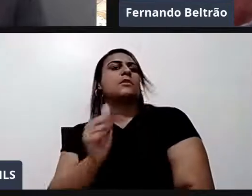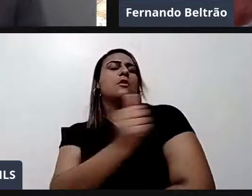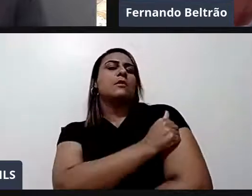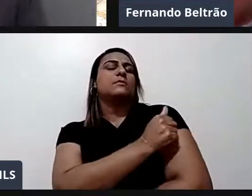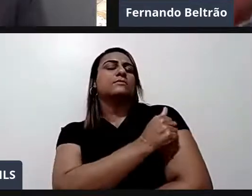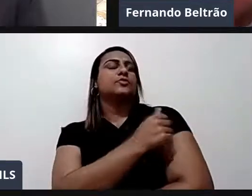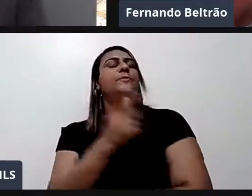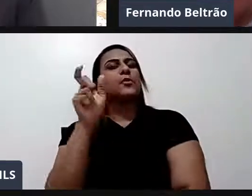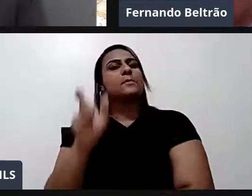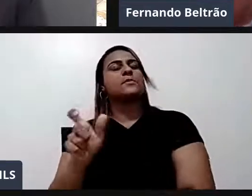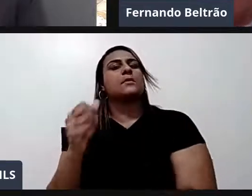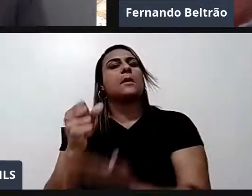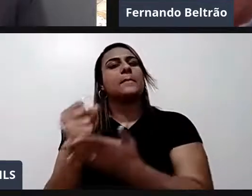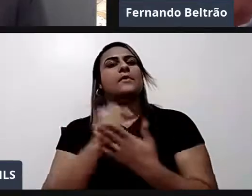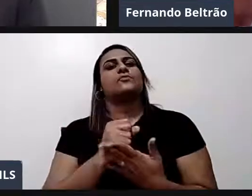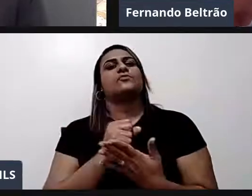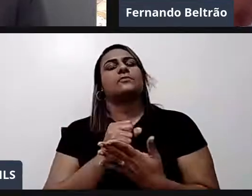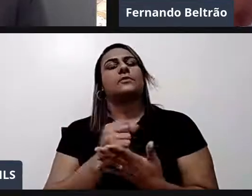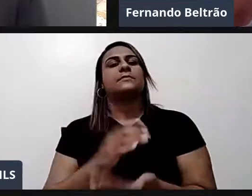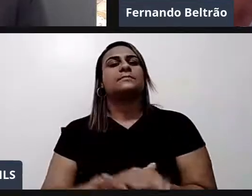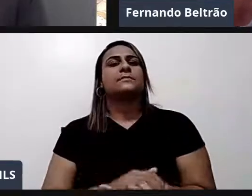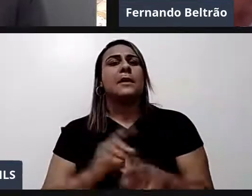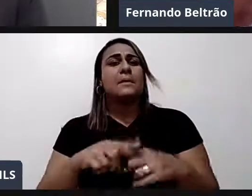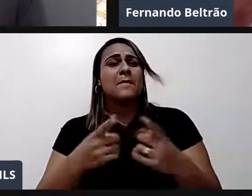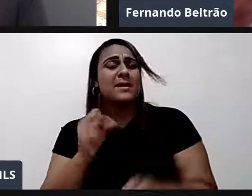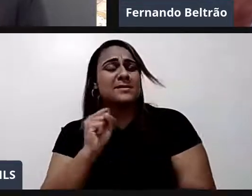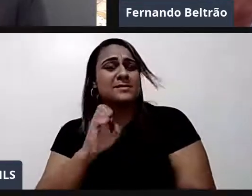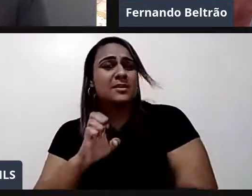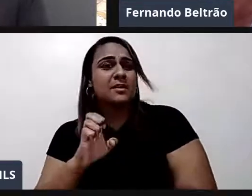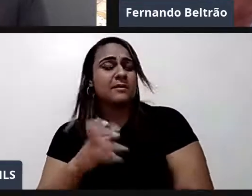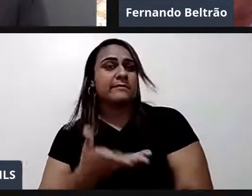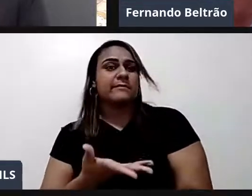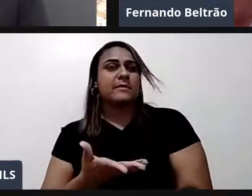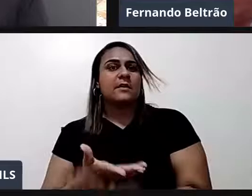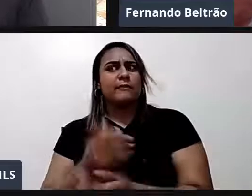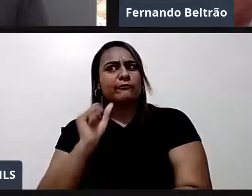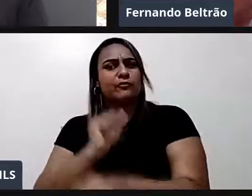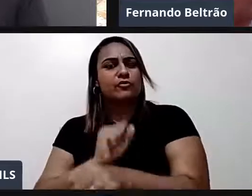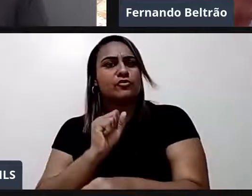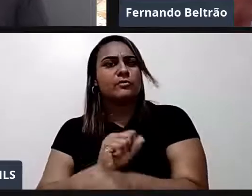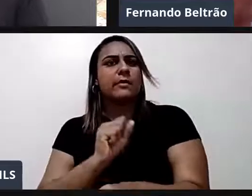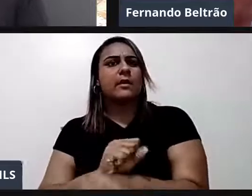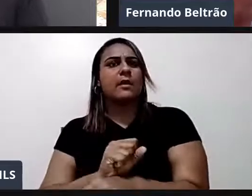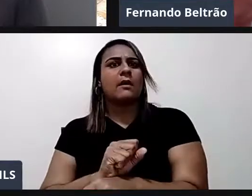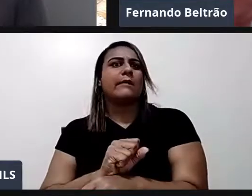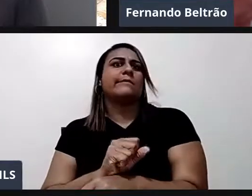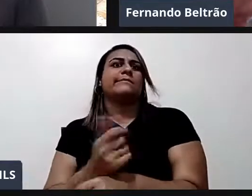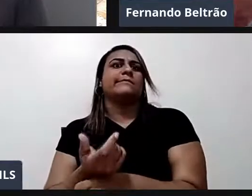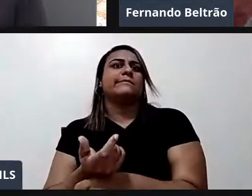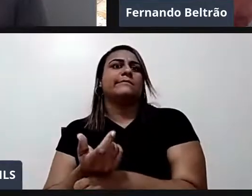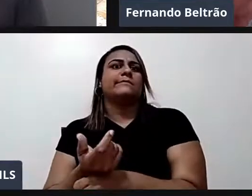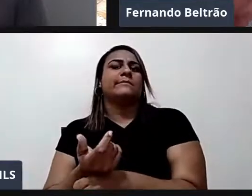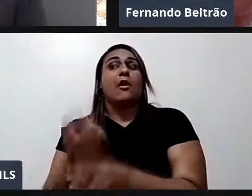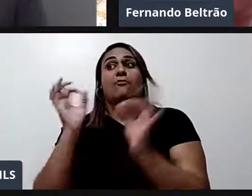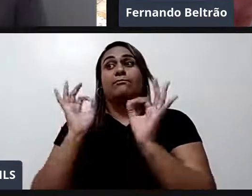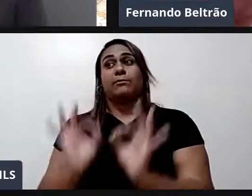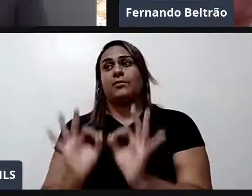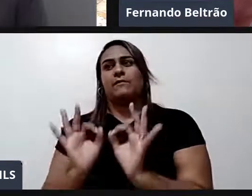todas. É uma pena. Mas se eu for esperar. Para só fazer quando eu for perfeito. Aí eu não vou ser nunca. Eu vou tentando. É aquela história. Eu vou